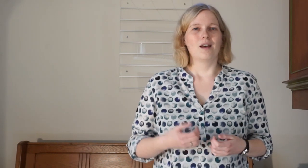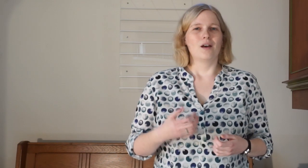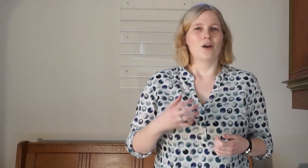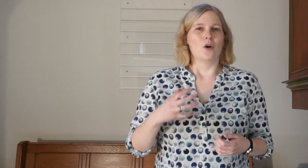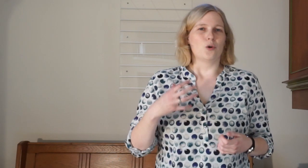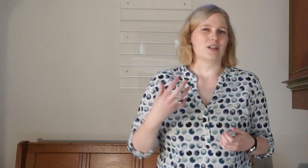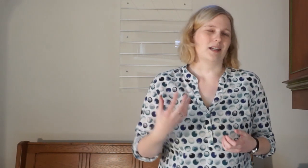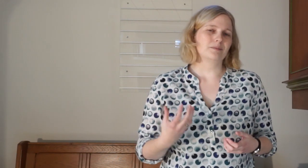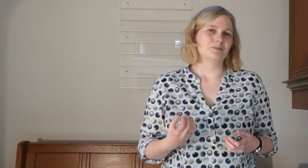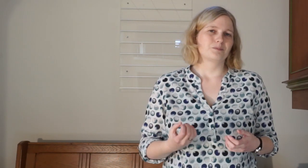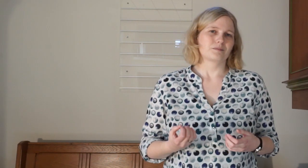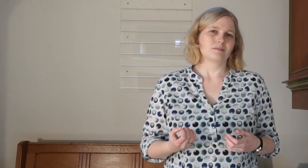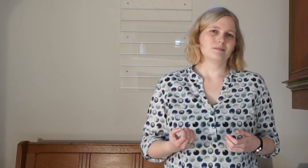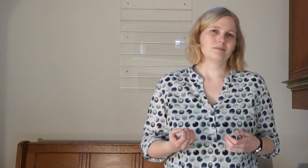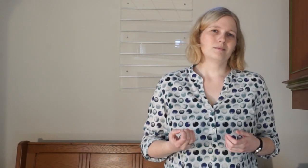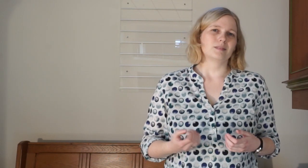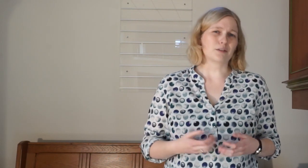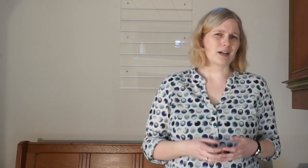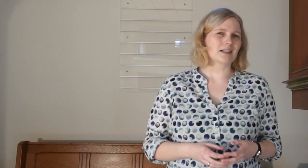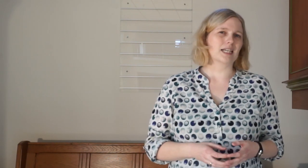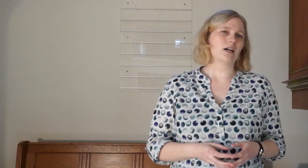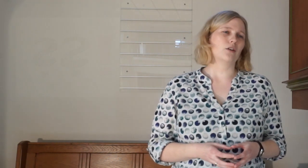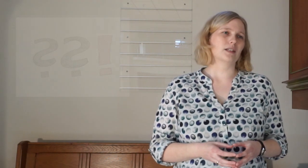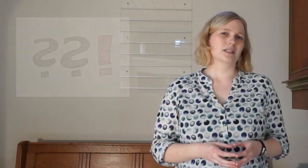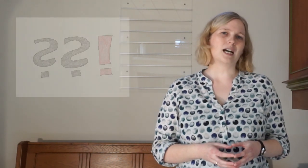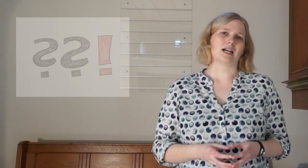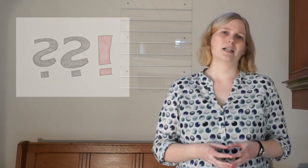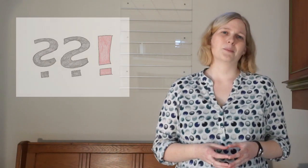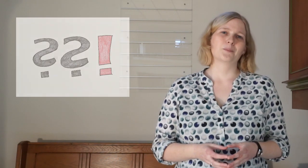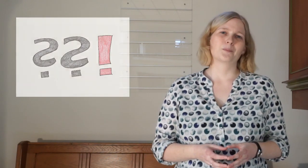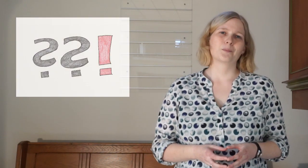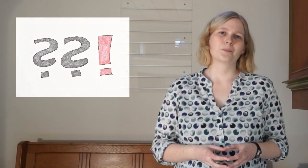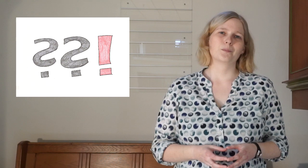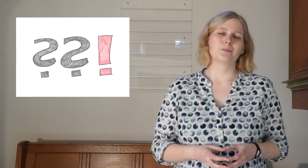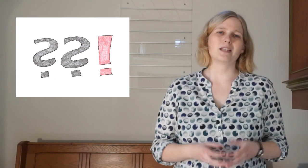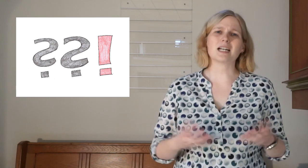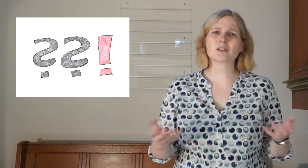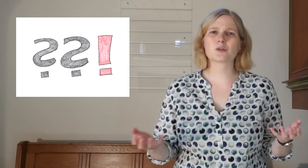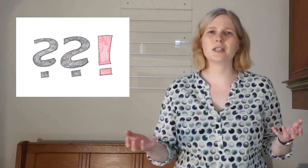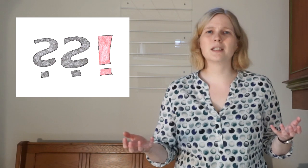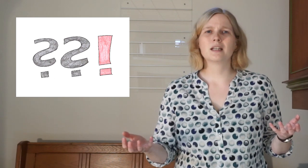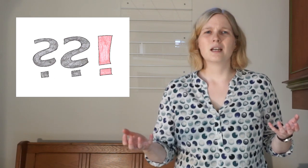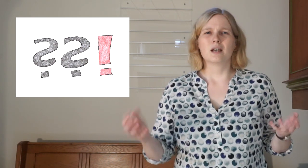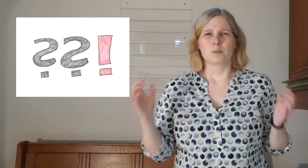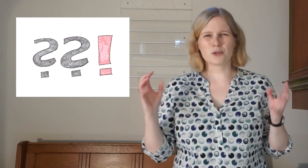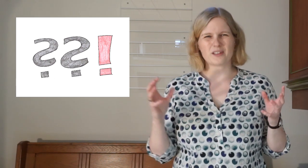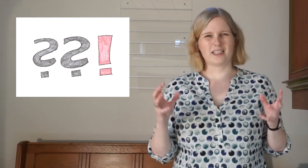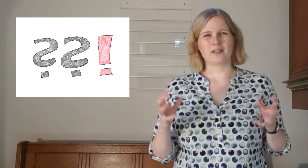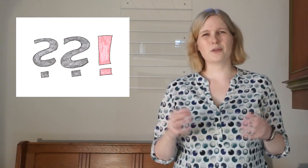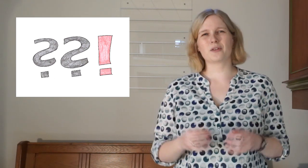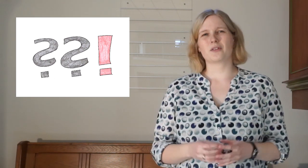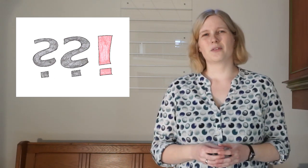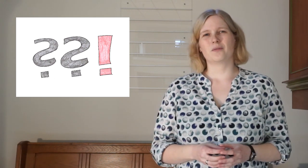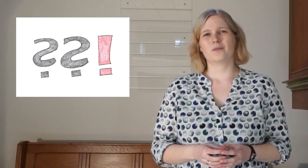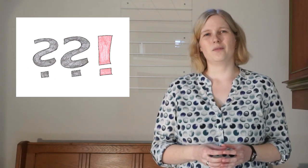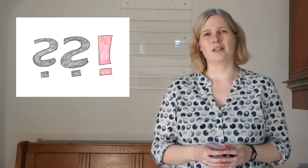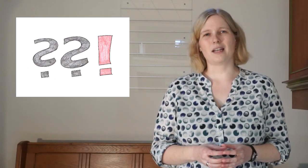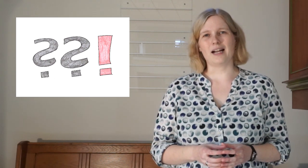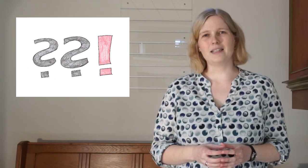Und dann, dann fragte er auch was nach. Er sagte zu ihnen, musste Jesus nicht all